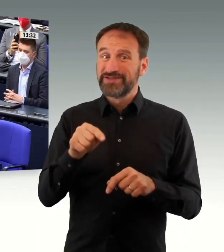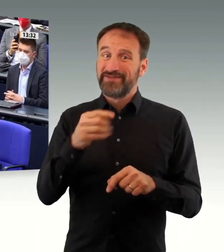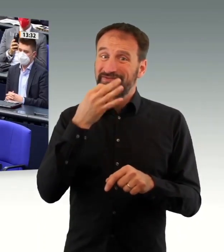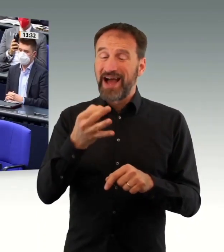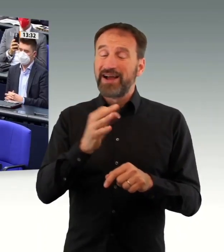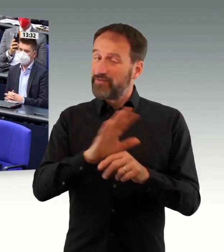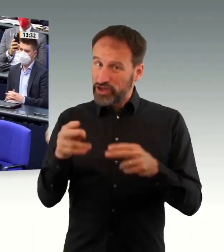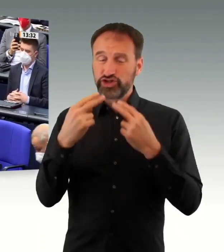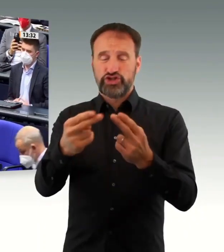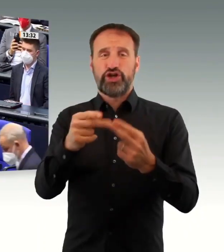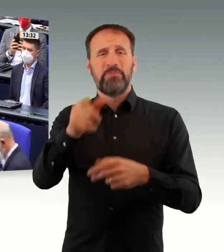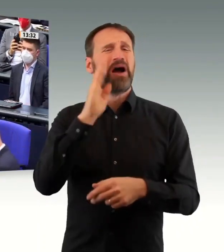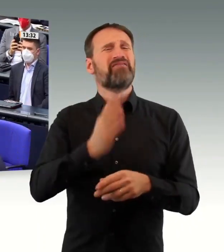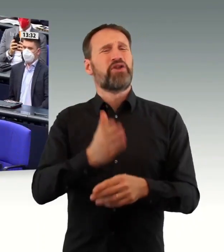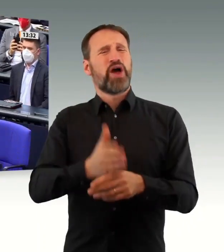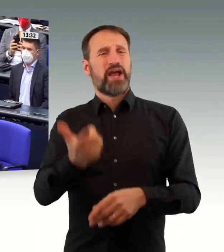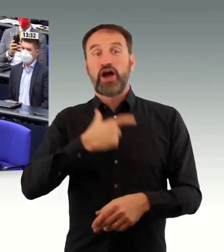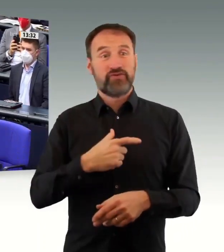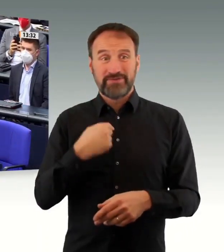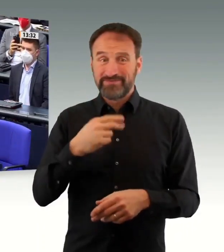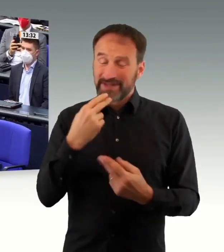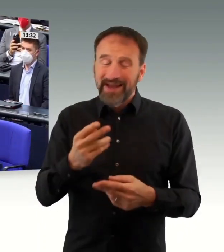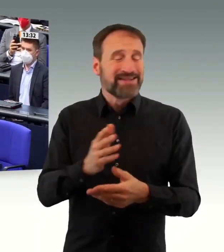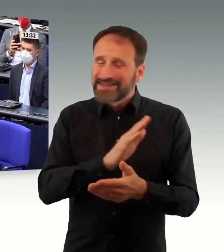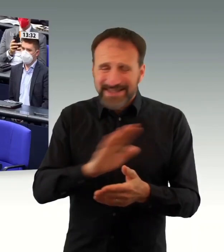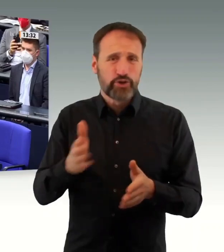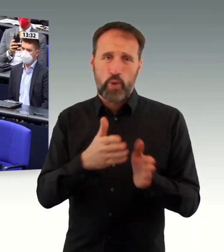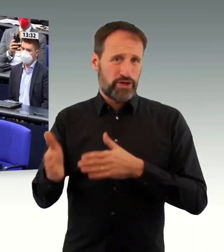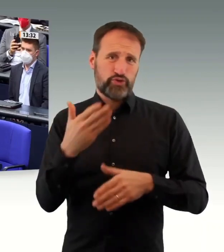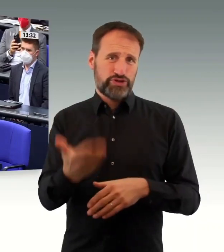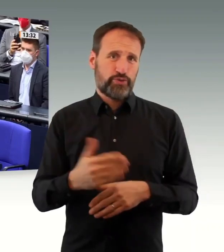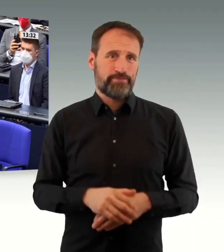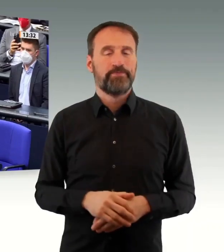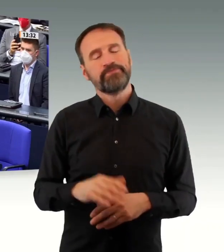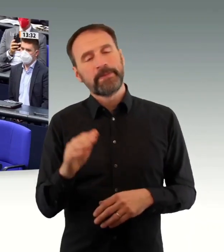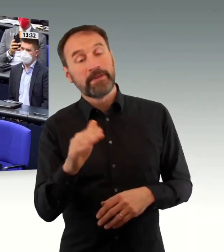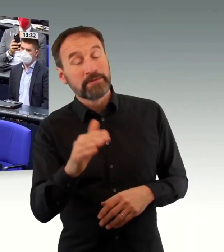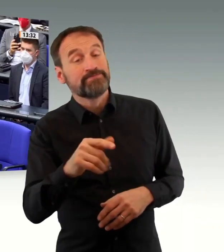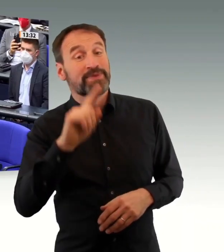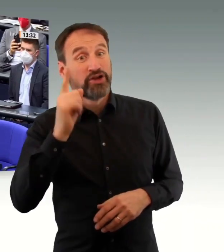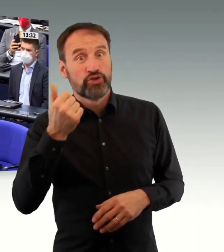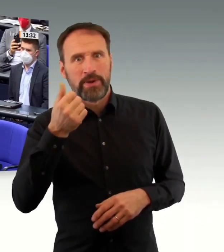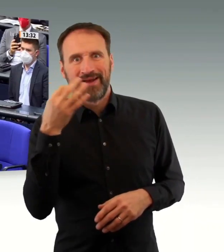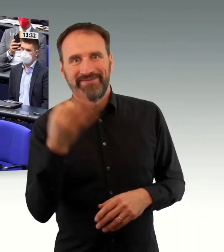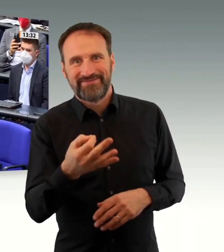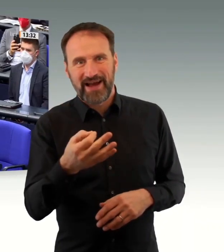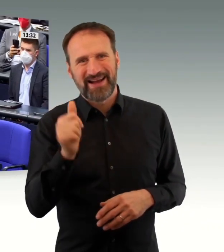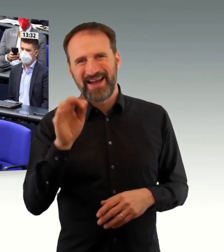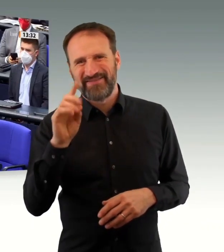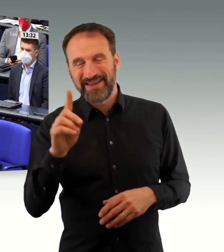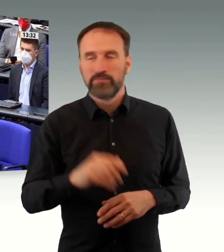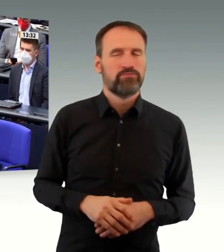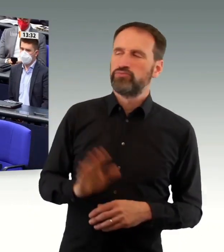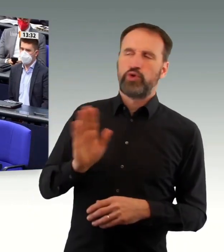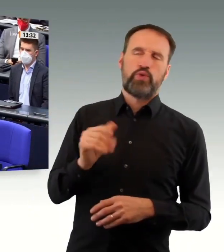Sie haben darauf hingewiesen, dass ich in den sozialen Medien, in Referaten, in Talkshows darauf hingewiesen habe, dass wir